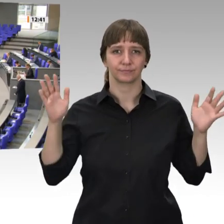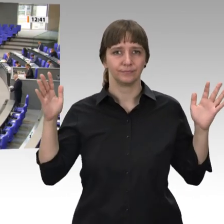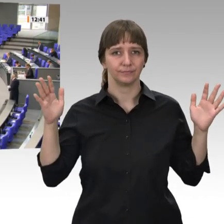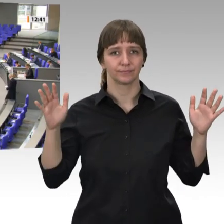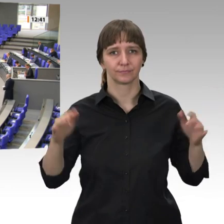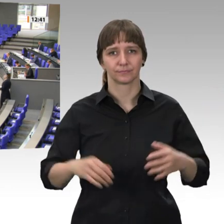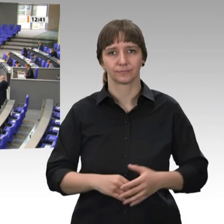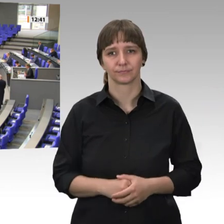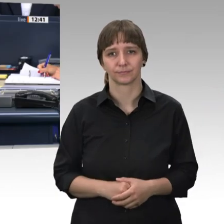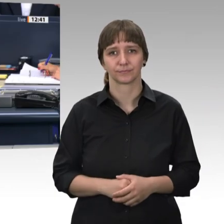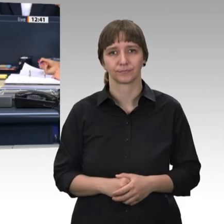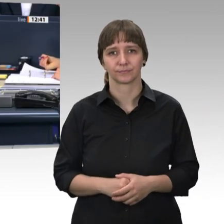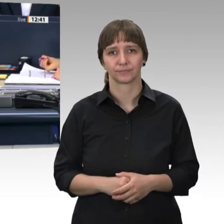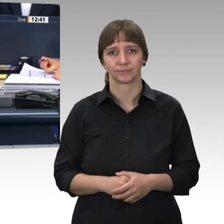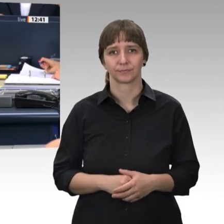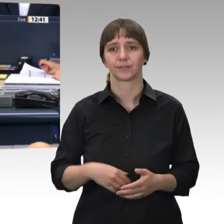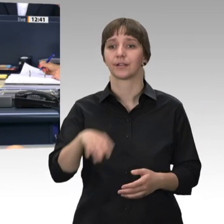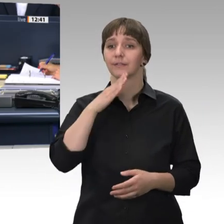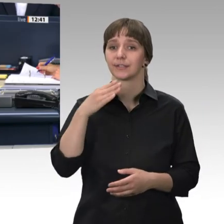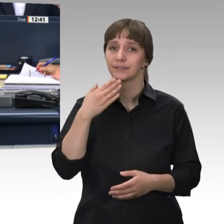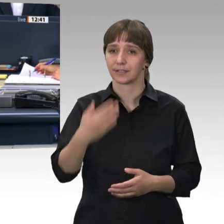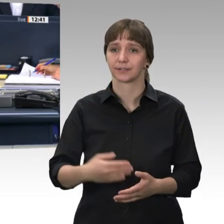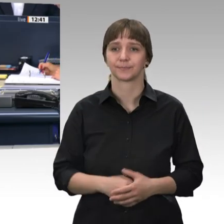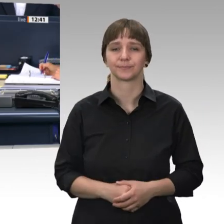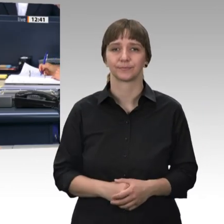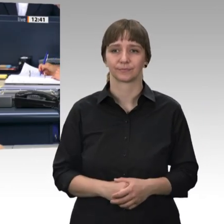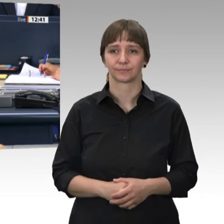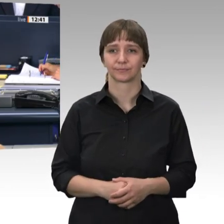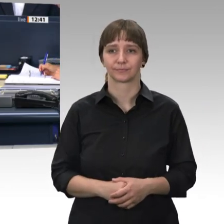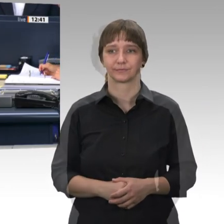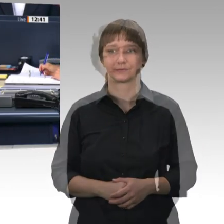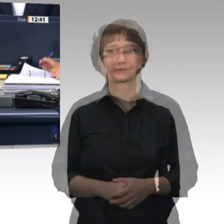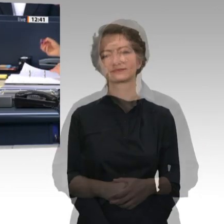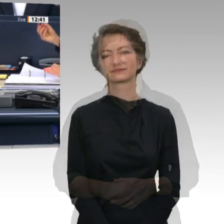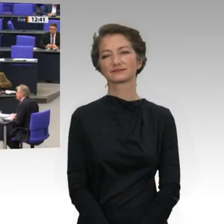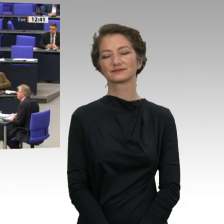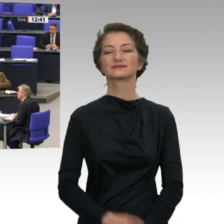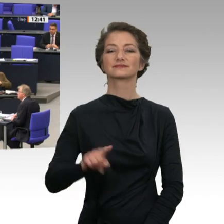Vielen Dank. Es folgt als nächster Redner für die Fraktion der FDP der Kollege Johannes Vogel.